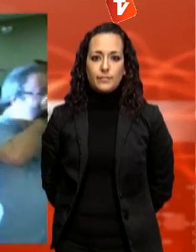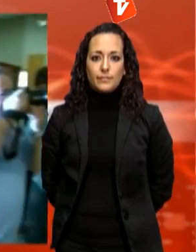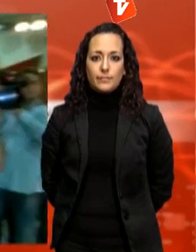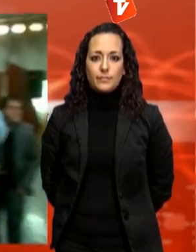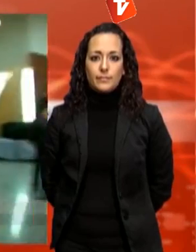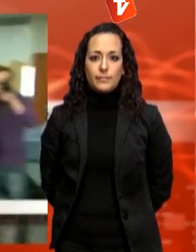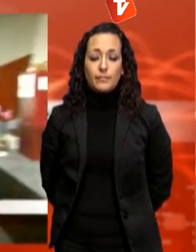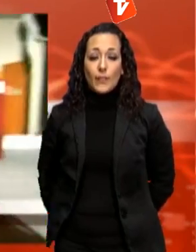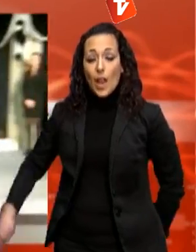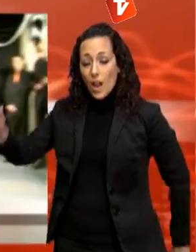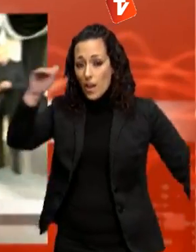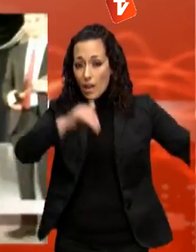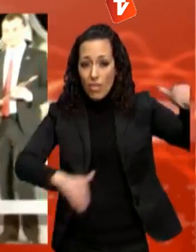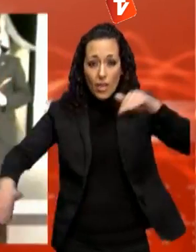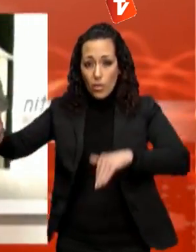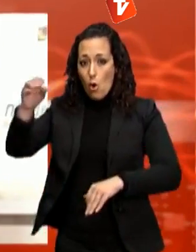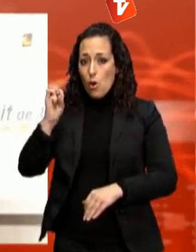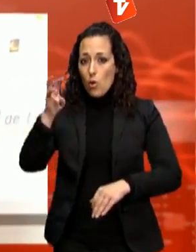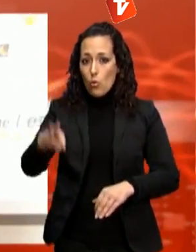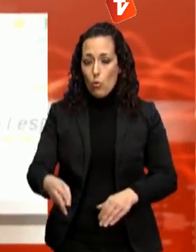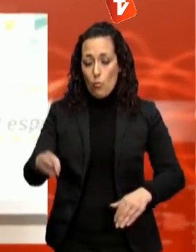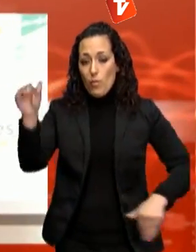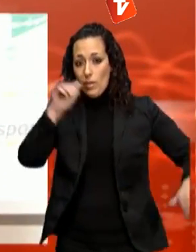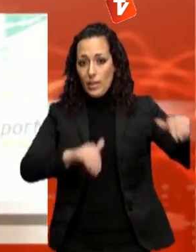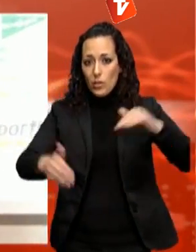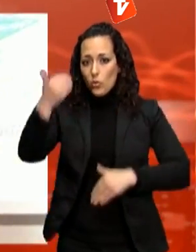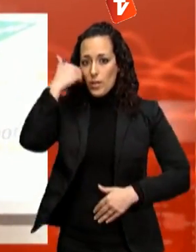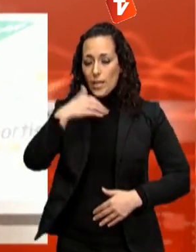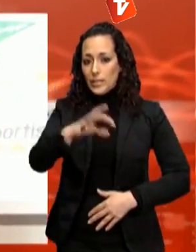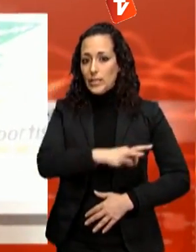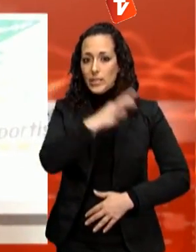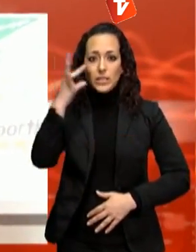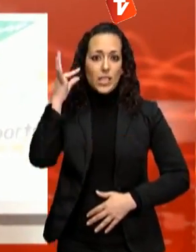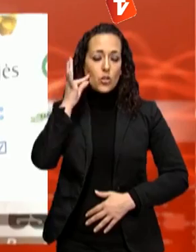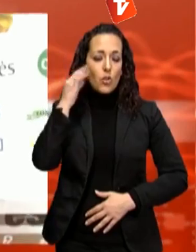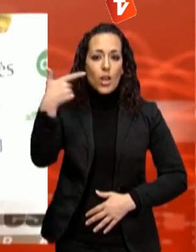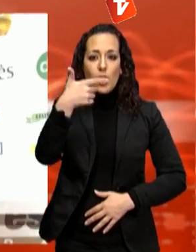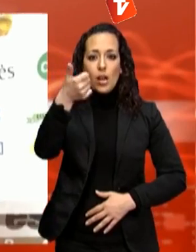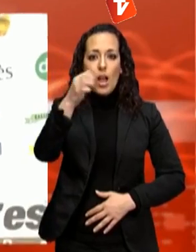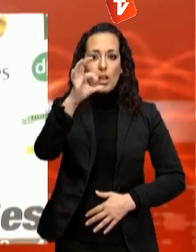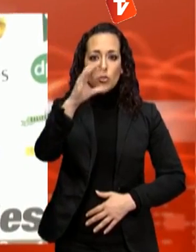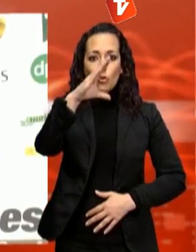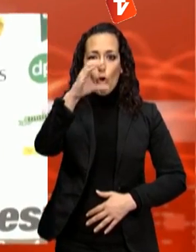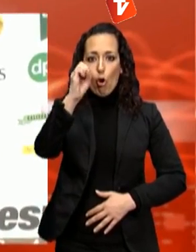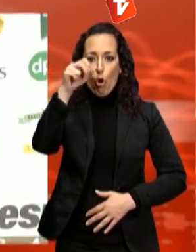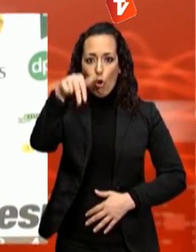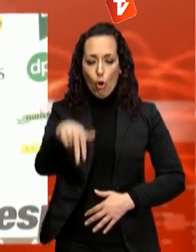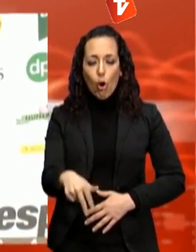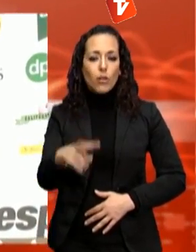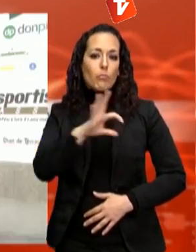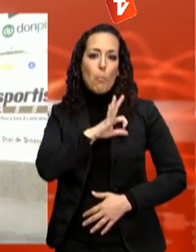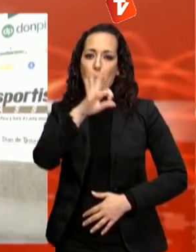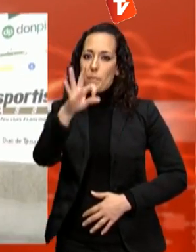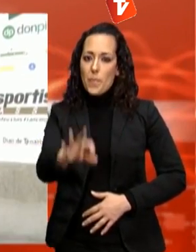La nedadora del Club Natació Terrassa, Sarai Gascon, ha estat designada millor esportista garenca de l'any 2012 durant el certamen Nit de l